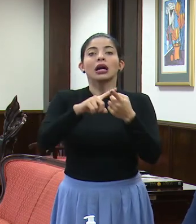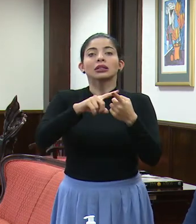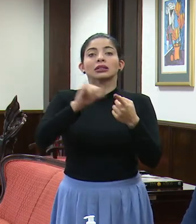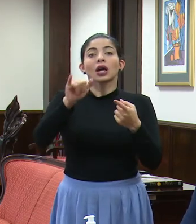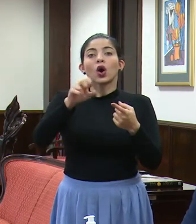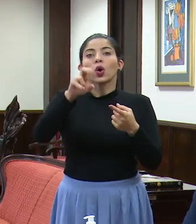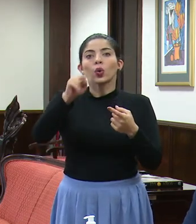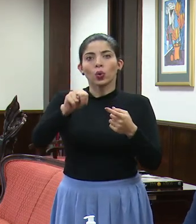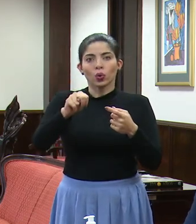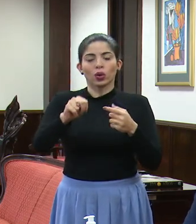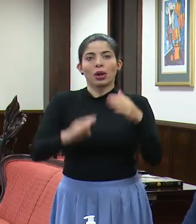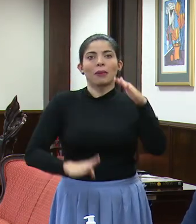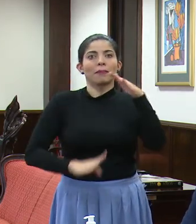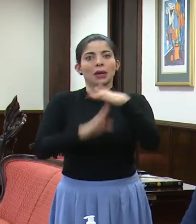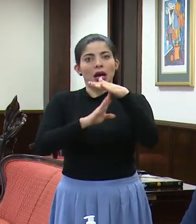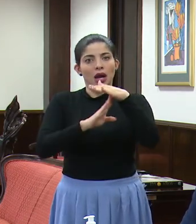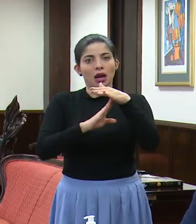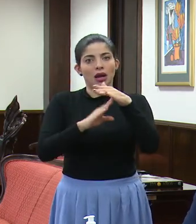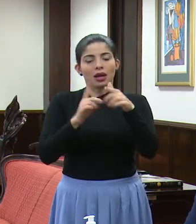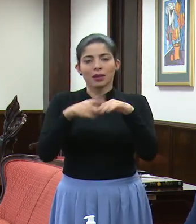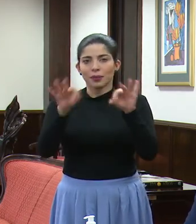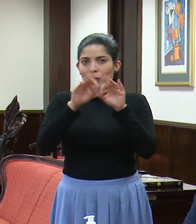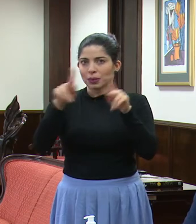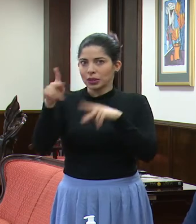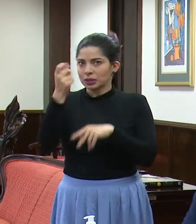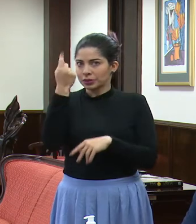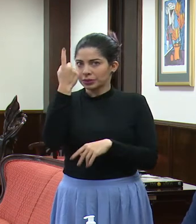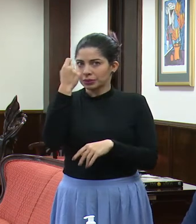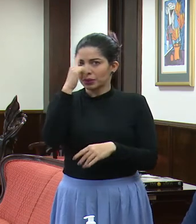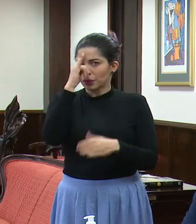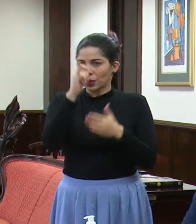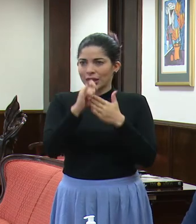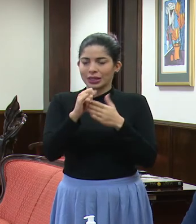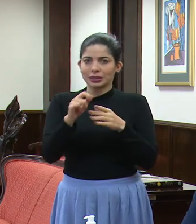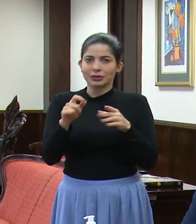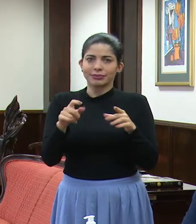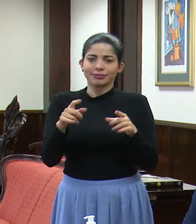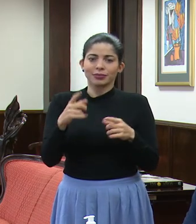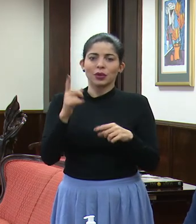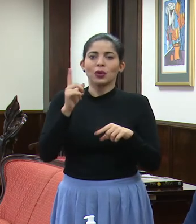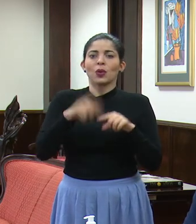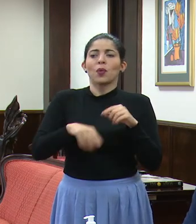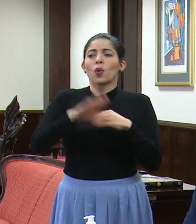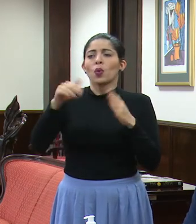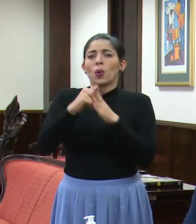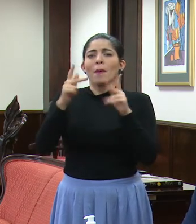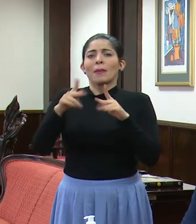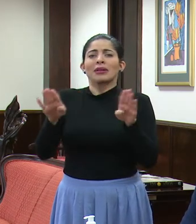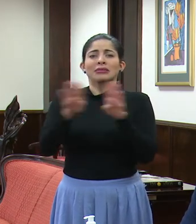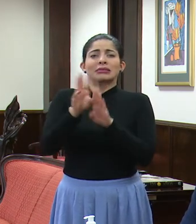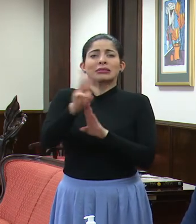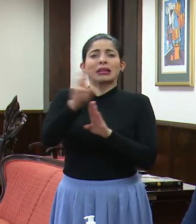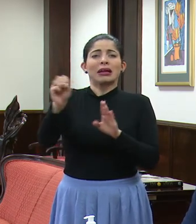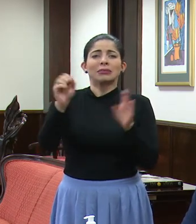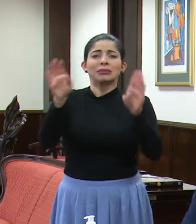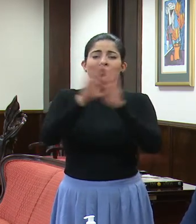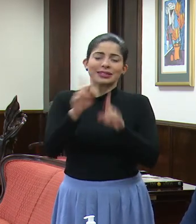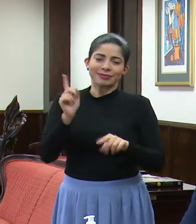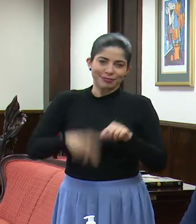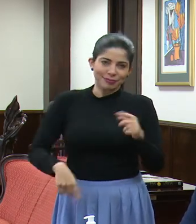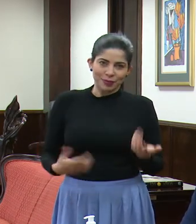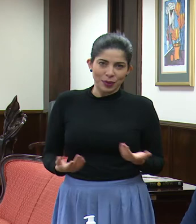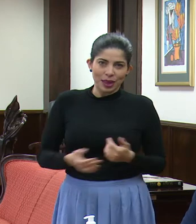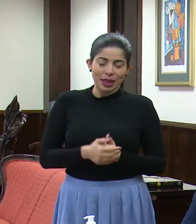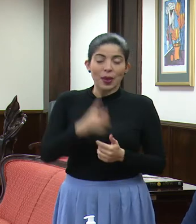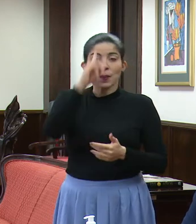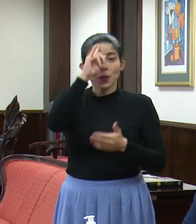es importante que las personas lo entiendan. Por eso es que tampoco podemos encerrar a todo el mundo seis meses, por decirlo de alguna manera.